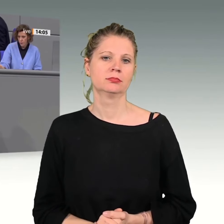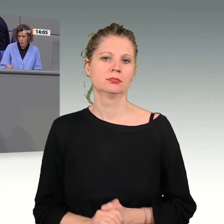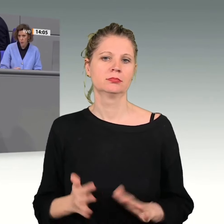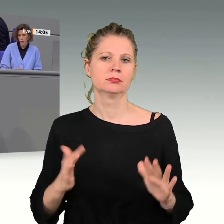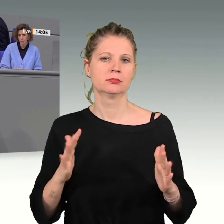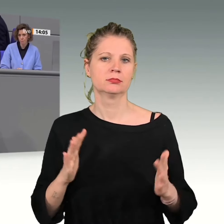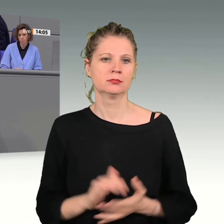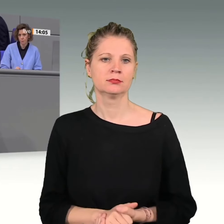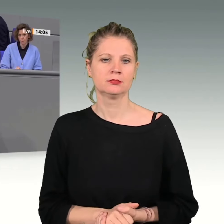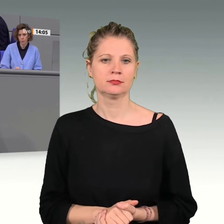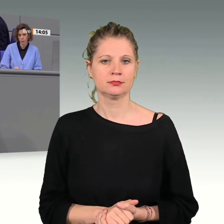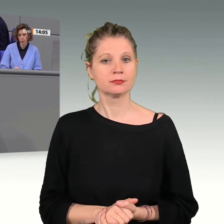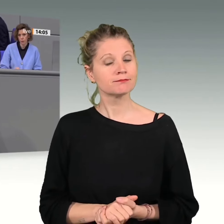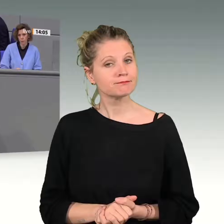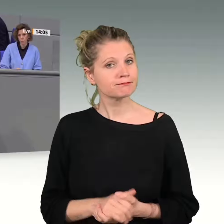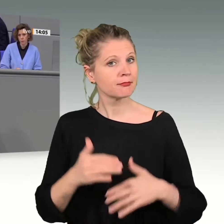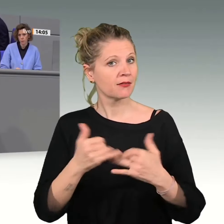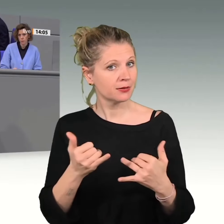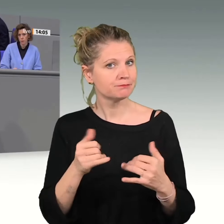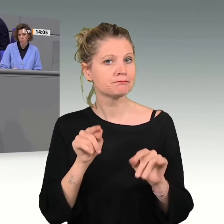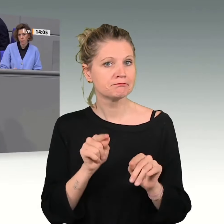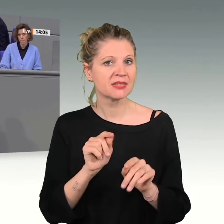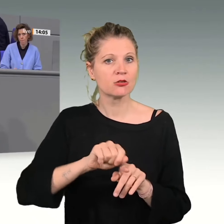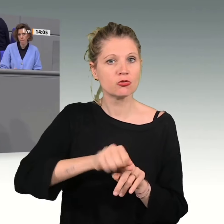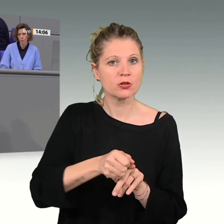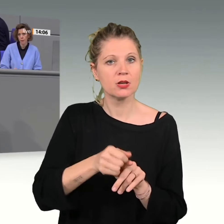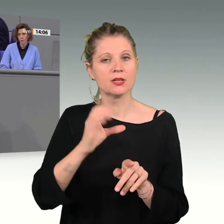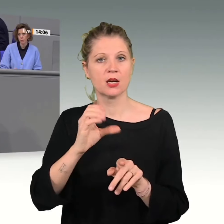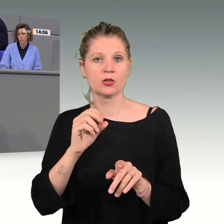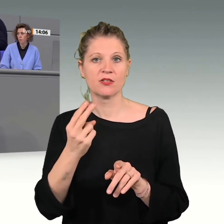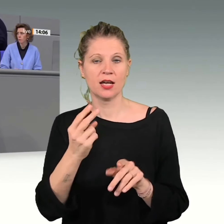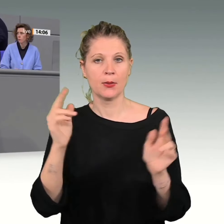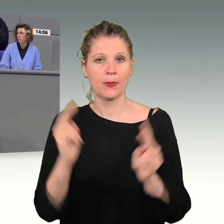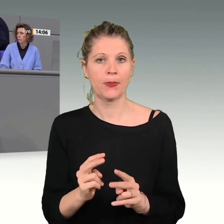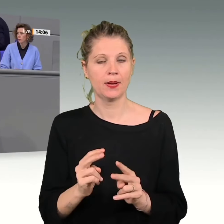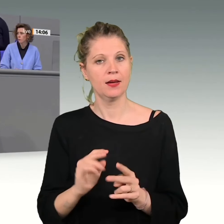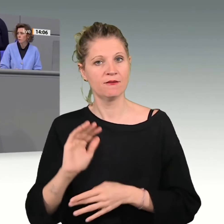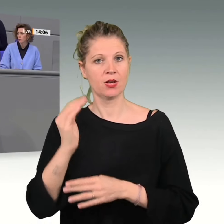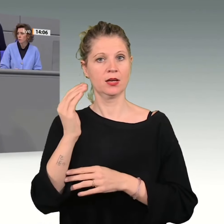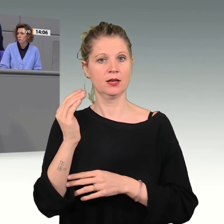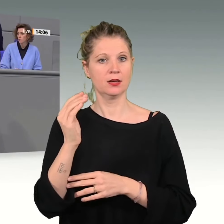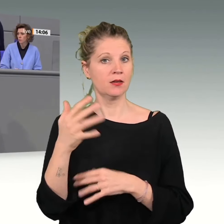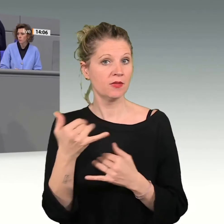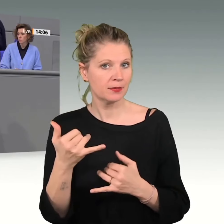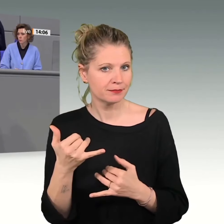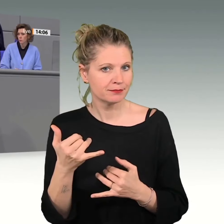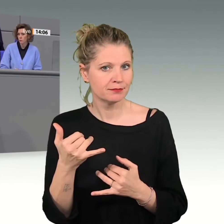Der Schlüssel für eine erfolgreiche CO2-Reduktion liegt aber nicht im